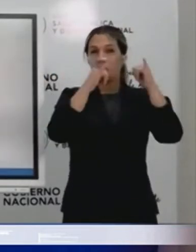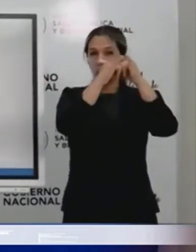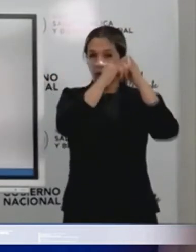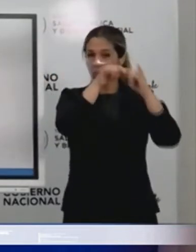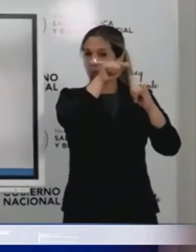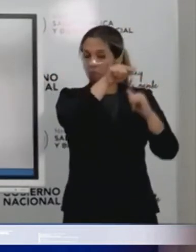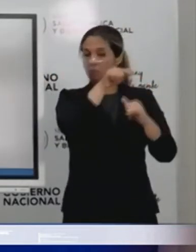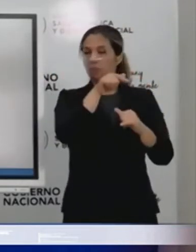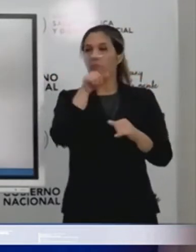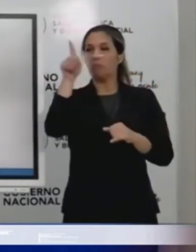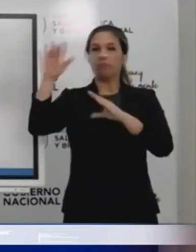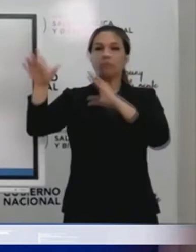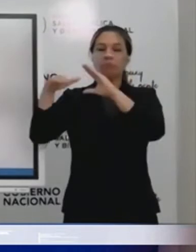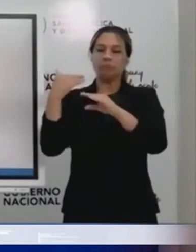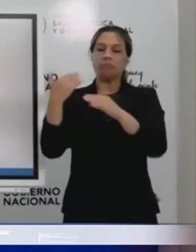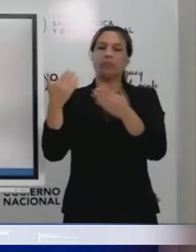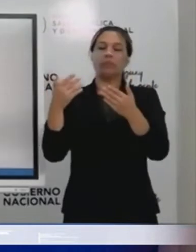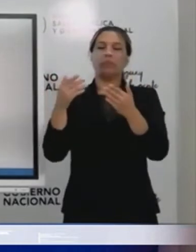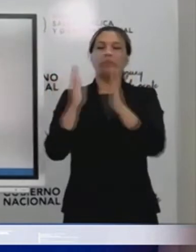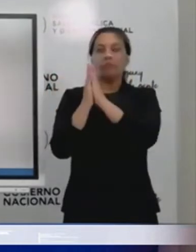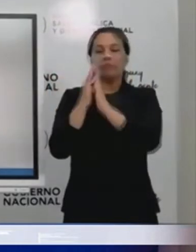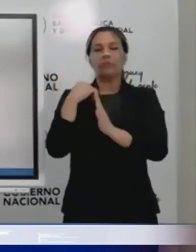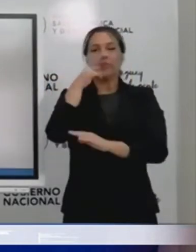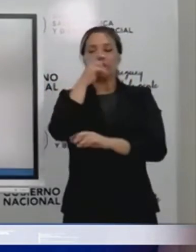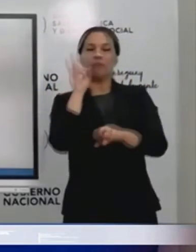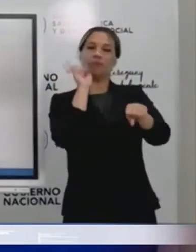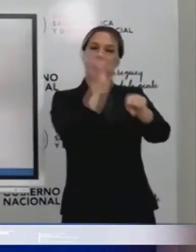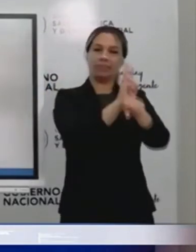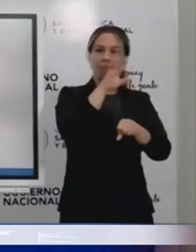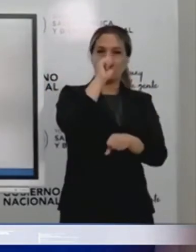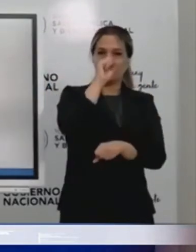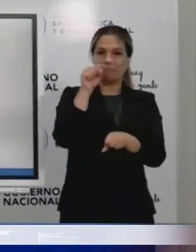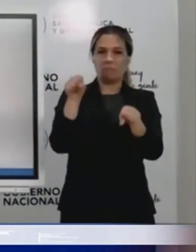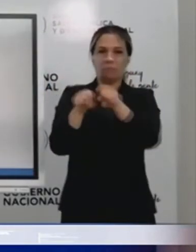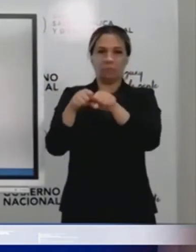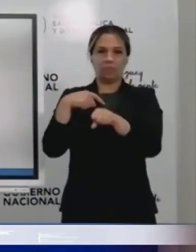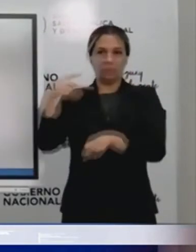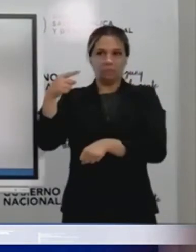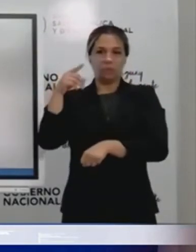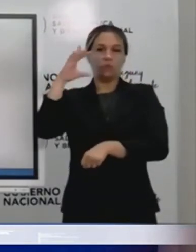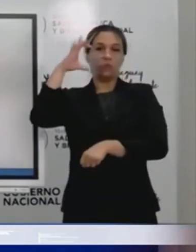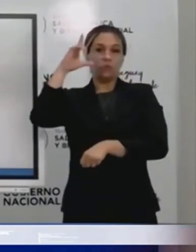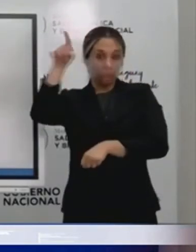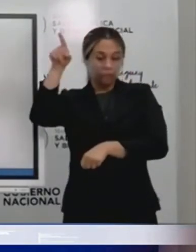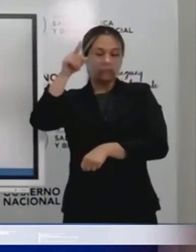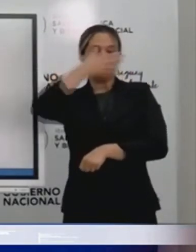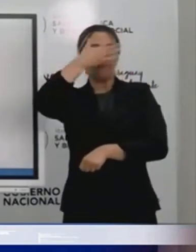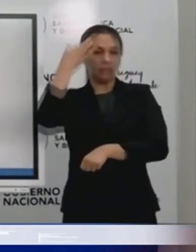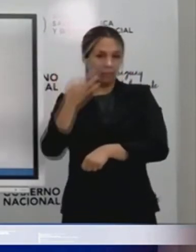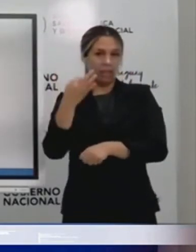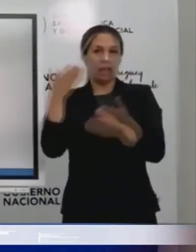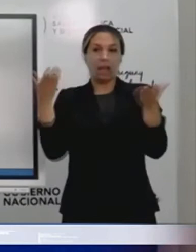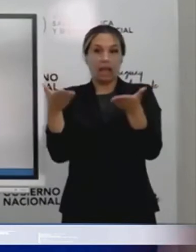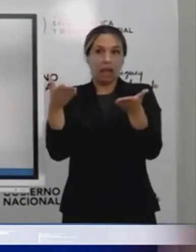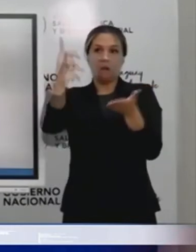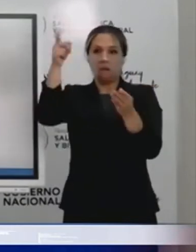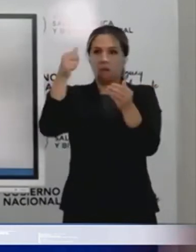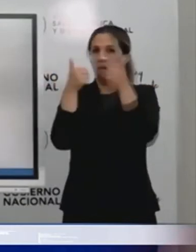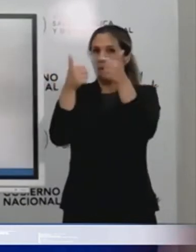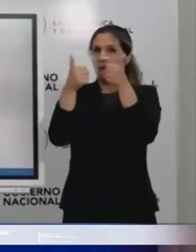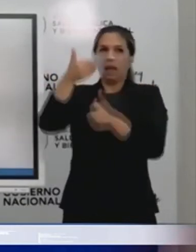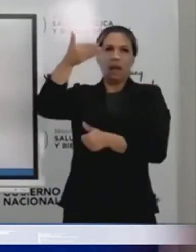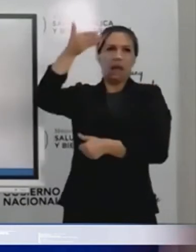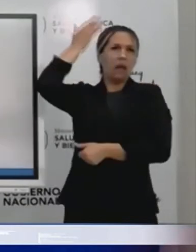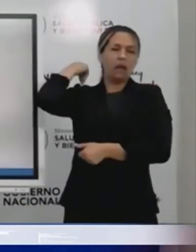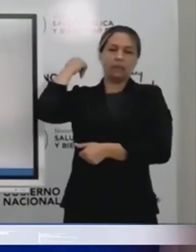Me escribieron, primo, queremos ir visitar a la papá, ¿qué hacemos? Es cierto, en Ciudad del Este, gracias a Dios, hoy no es lo que era hace dos meses atrás.